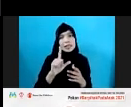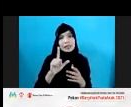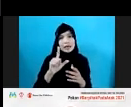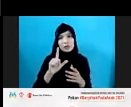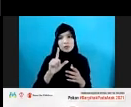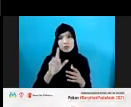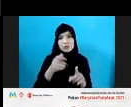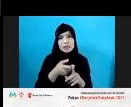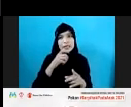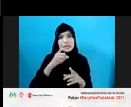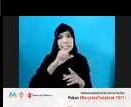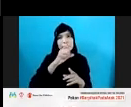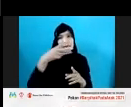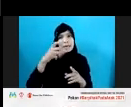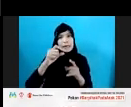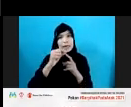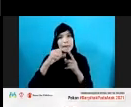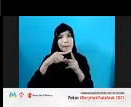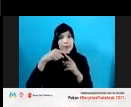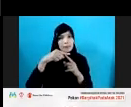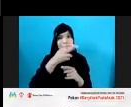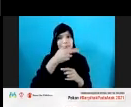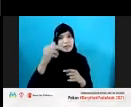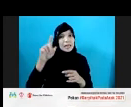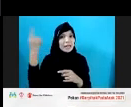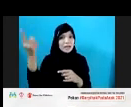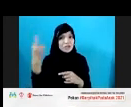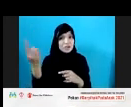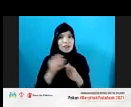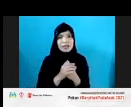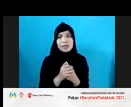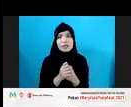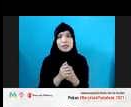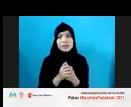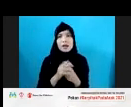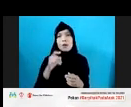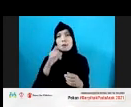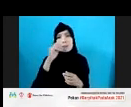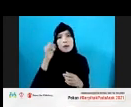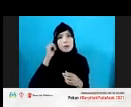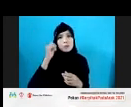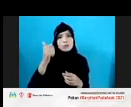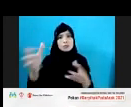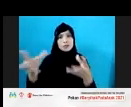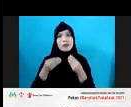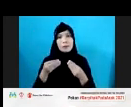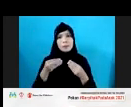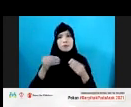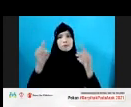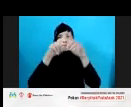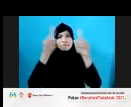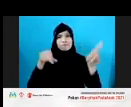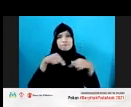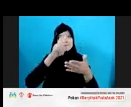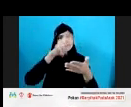Saya sendiri sebagai editor dari buku ini, jadi Bapak-Ibu sekalian yang ingin mendapatkan secara utuh pemahaman tentang